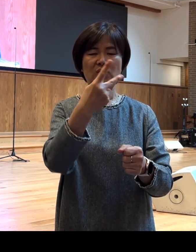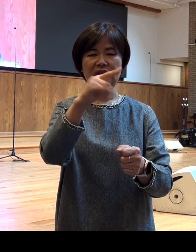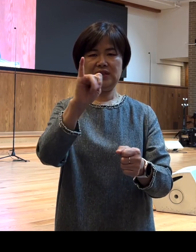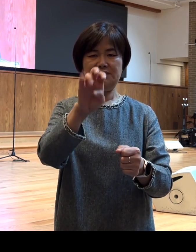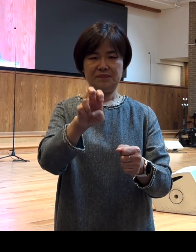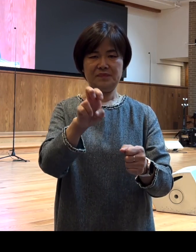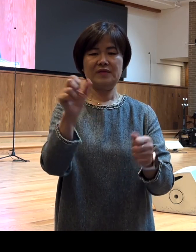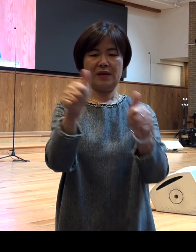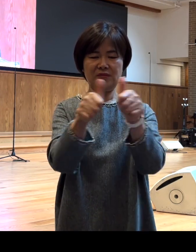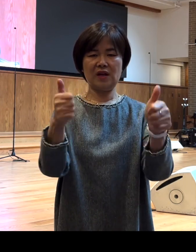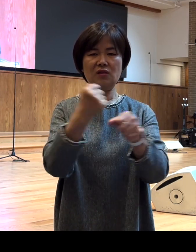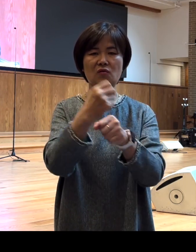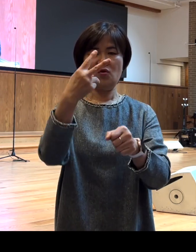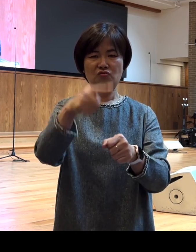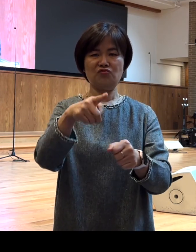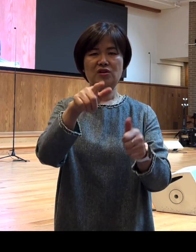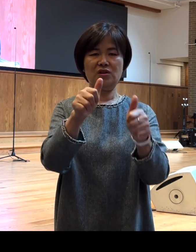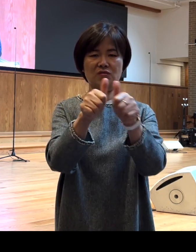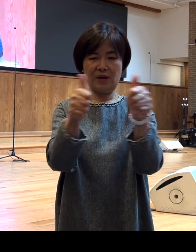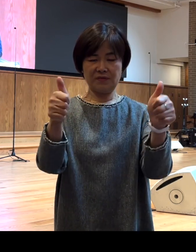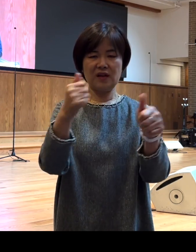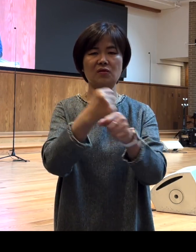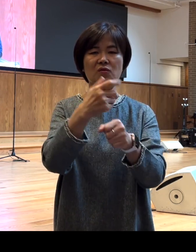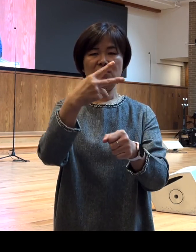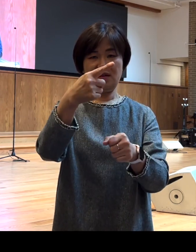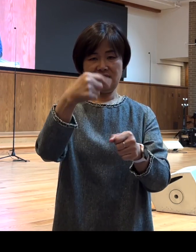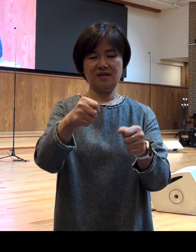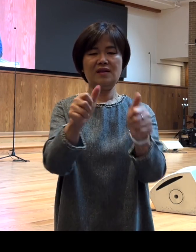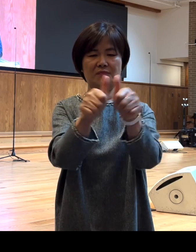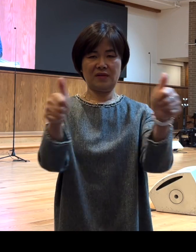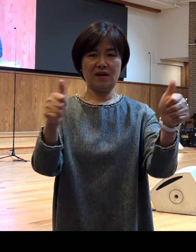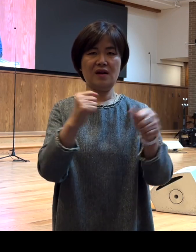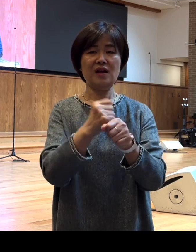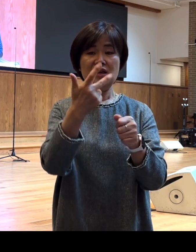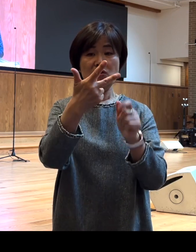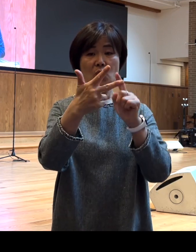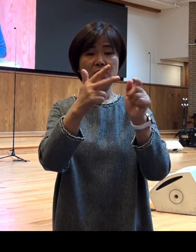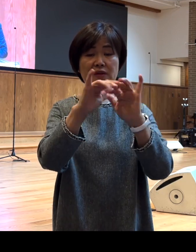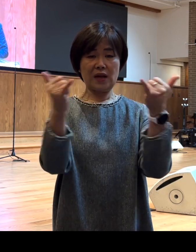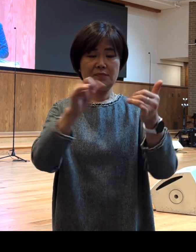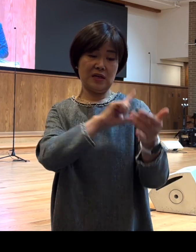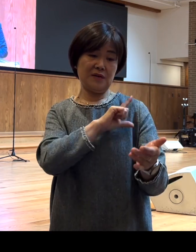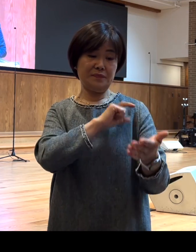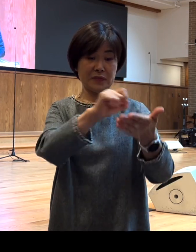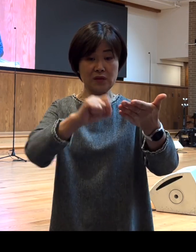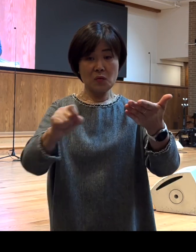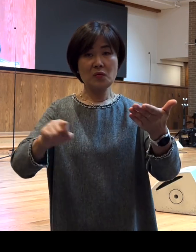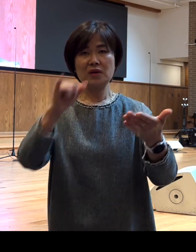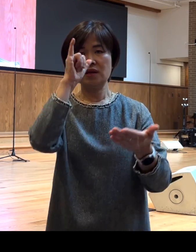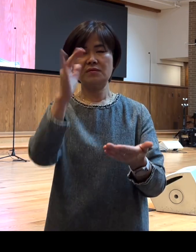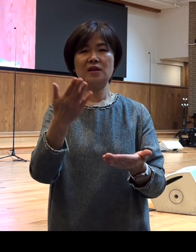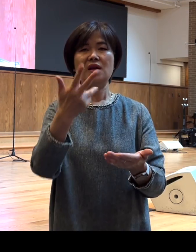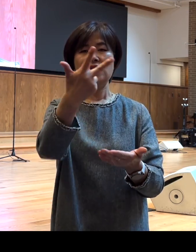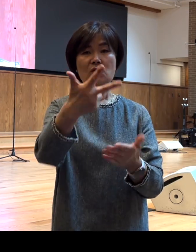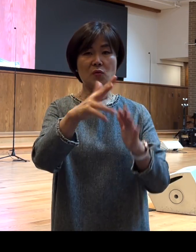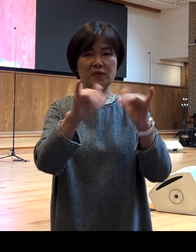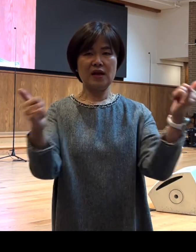두기고와 드로비모라고 하는 인물입니다 여러분 7명을 기록했지만 사실 그 7명 이상의